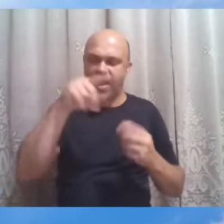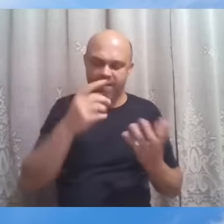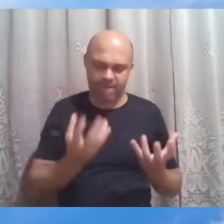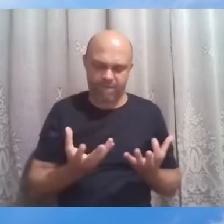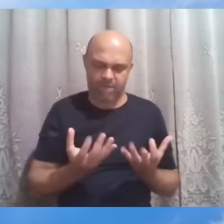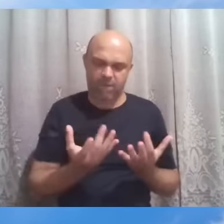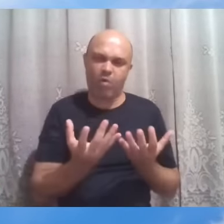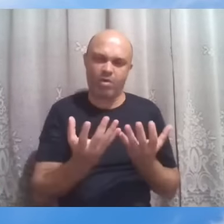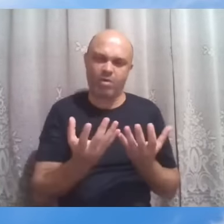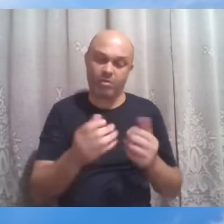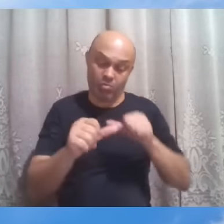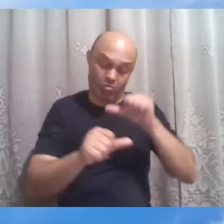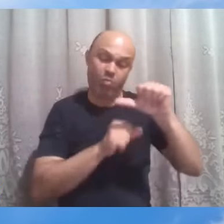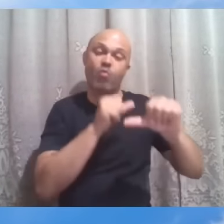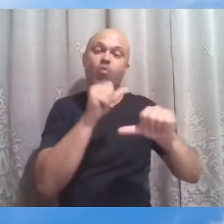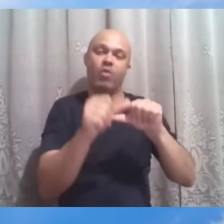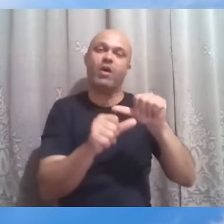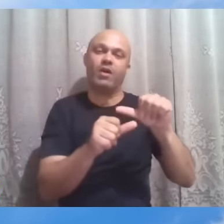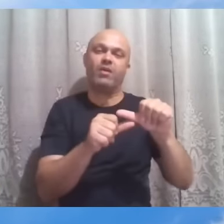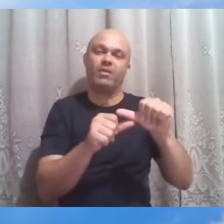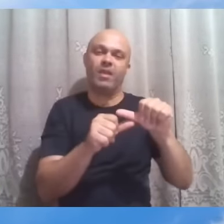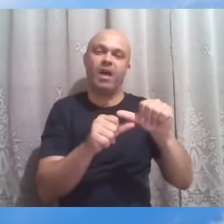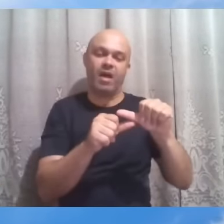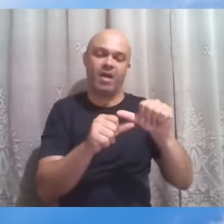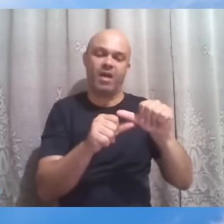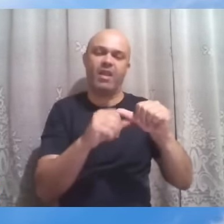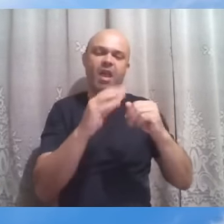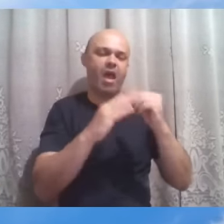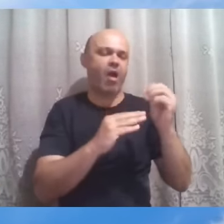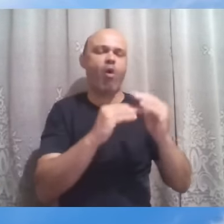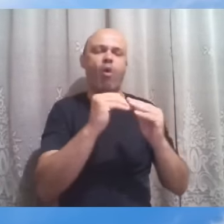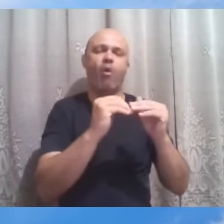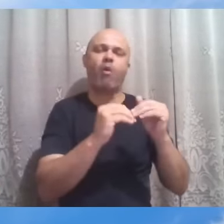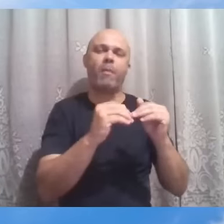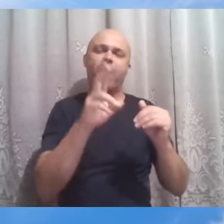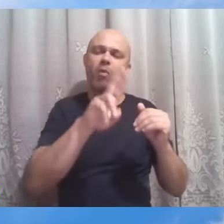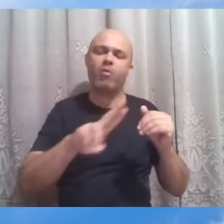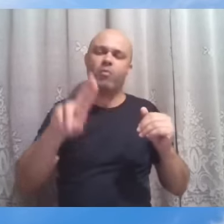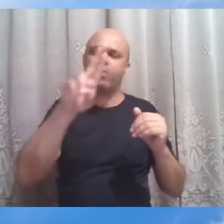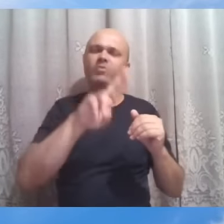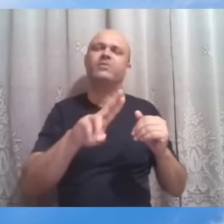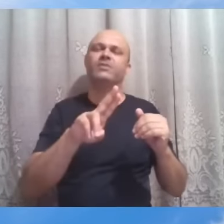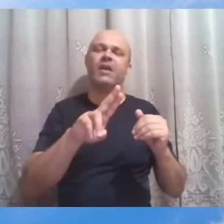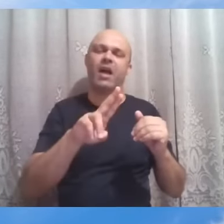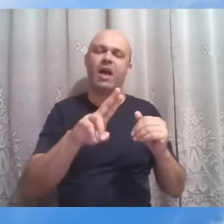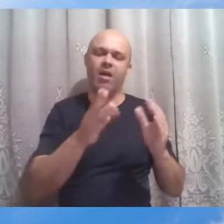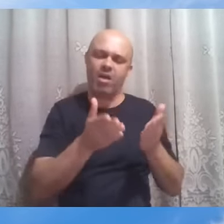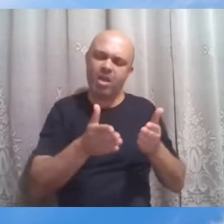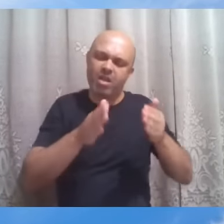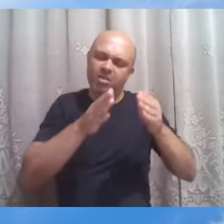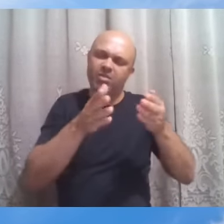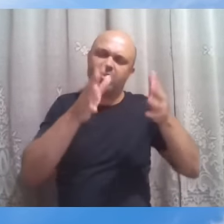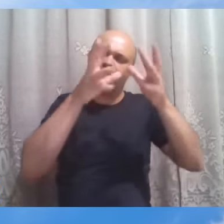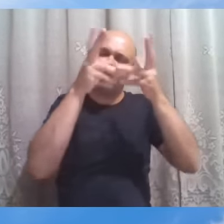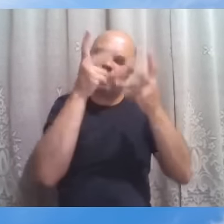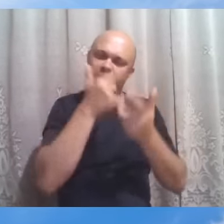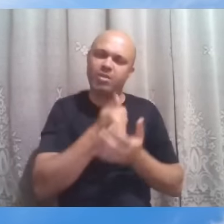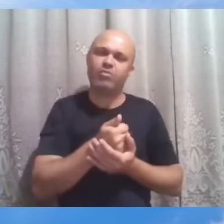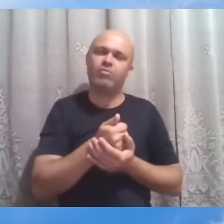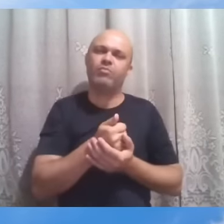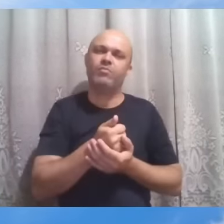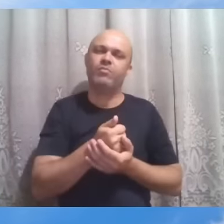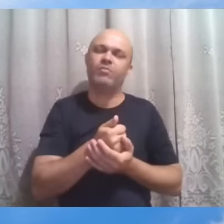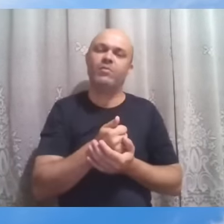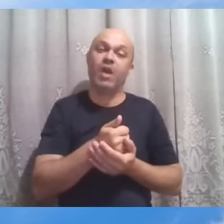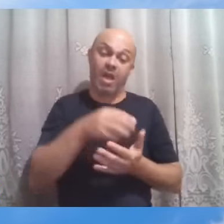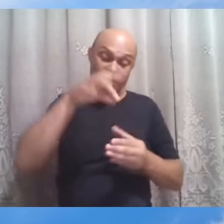que a transforma na obra a ser utilizada, na obra-prima a ser utilizada? A